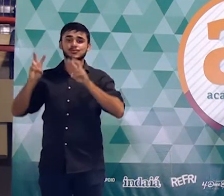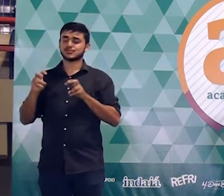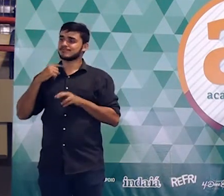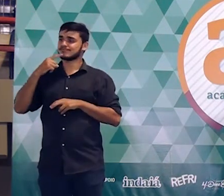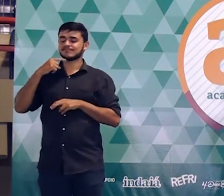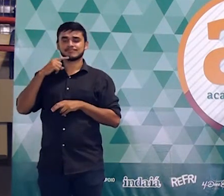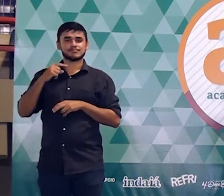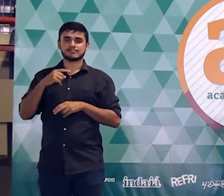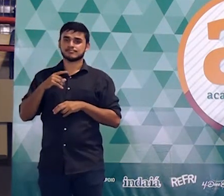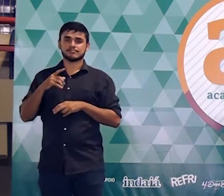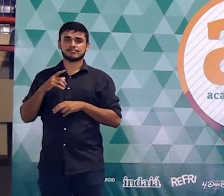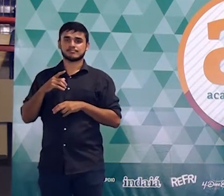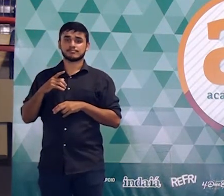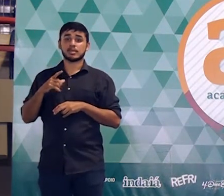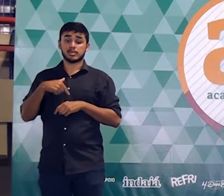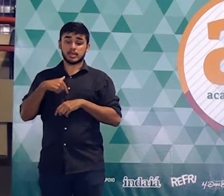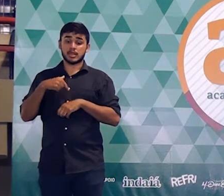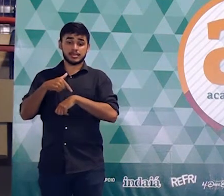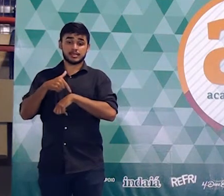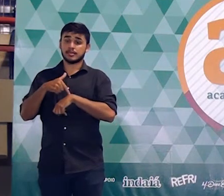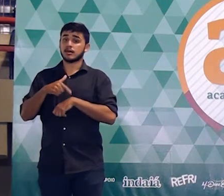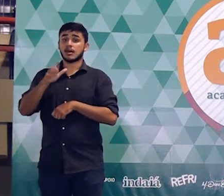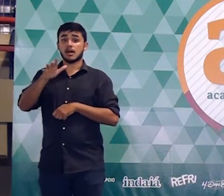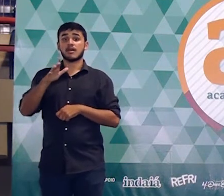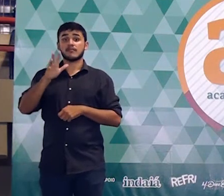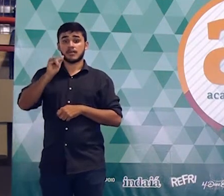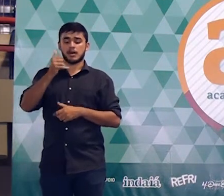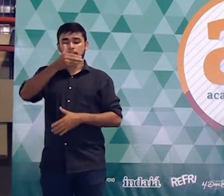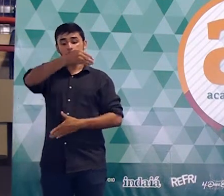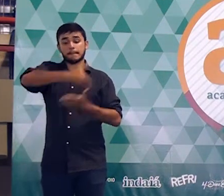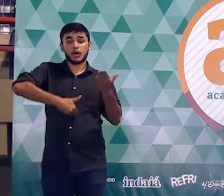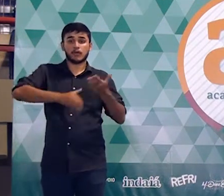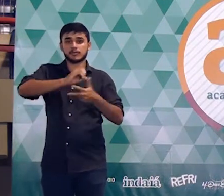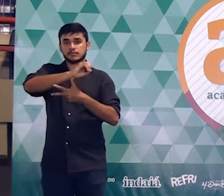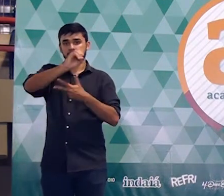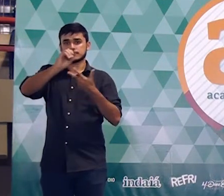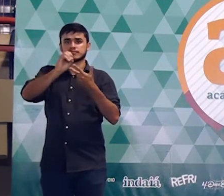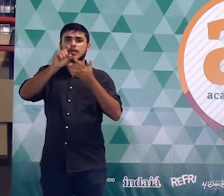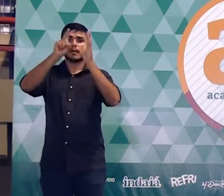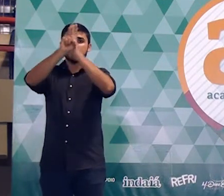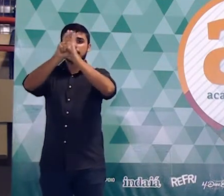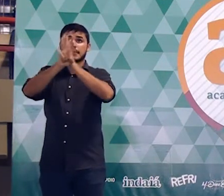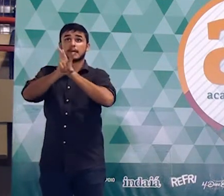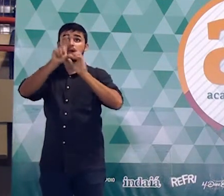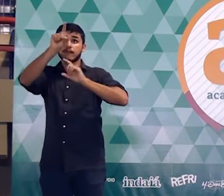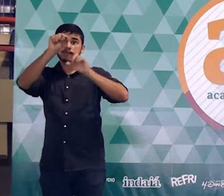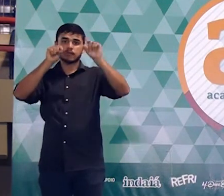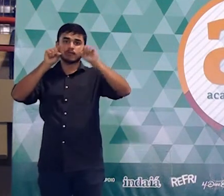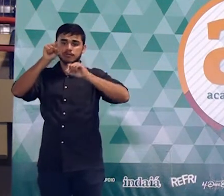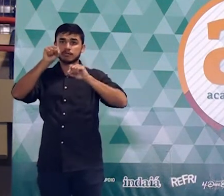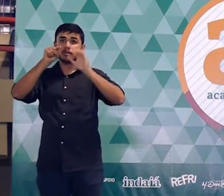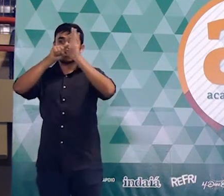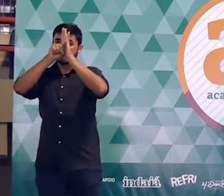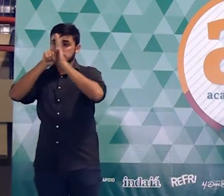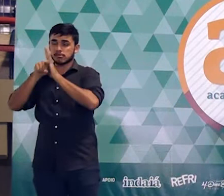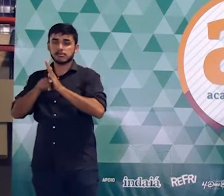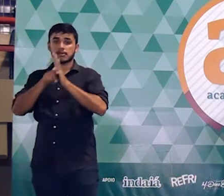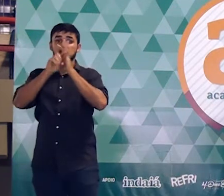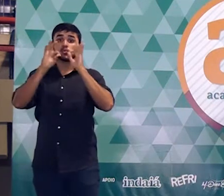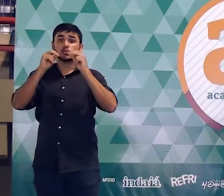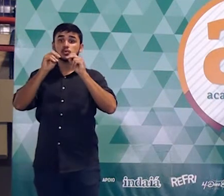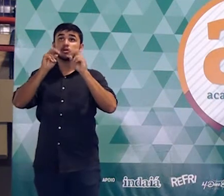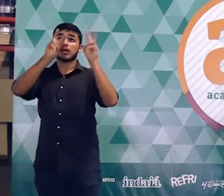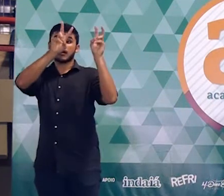matéria de vocês? A gente vai pegar um monte de prova anterior do Enem, vai pegar as questões, vai analisar, vai dividir por